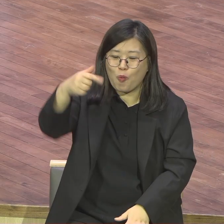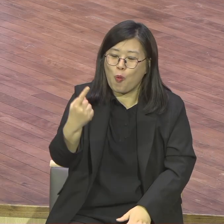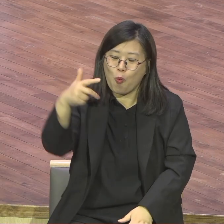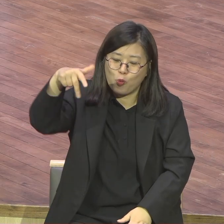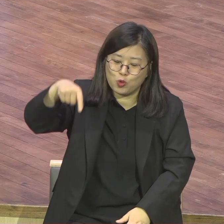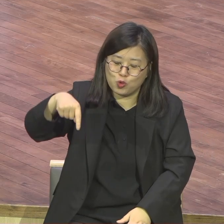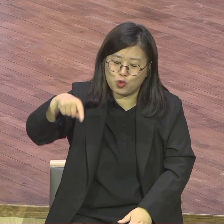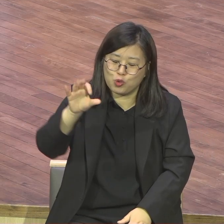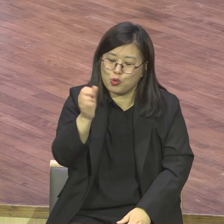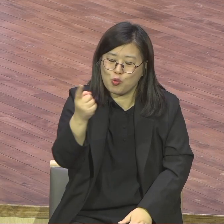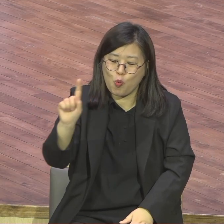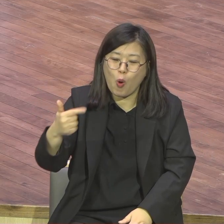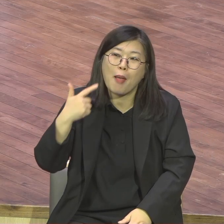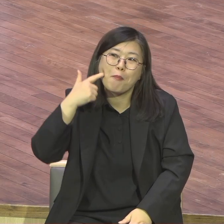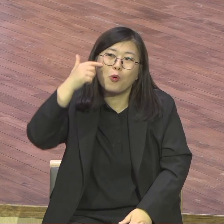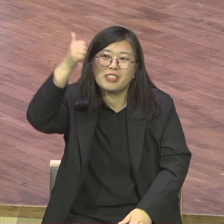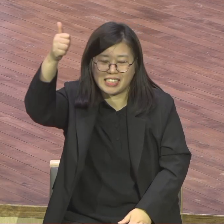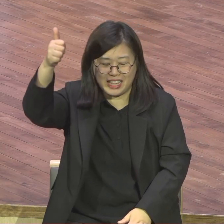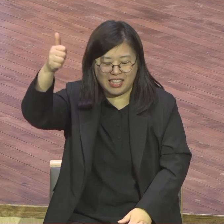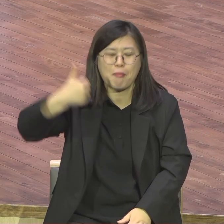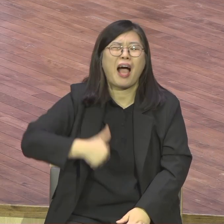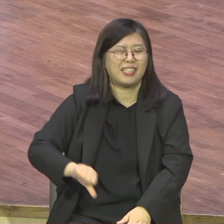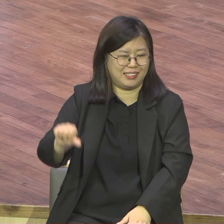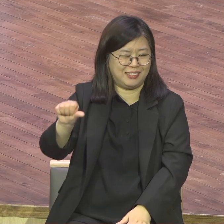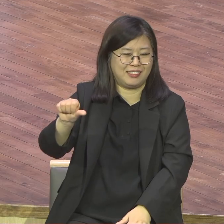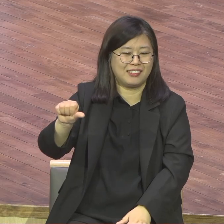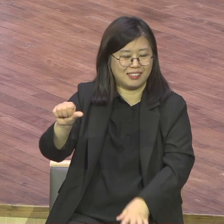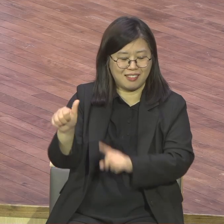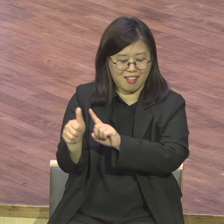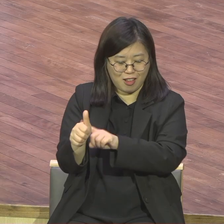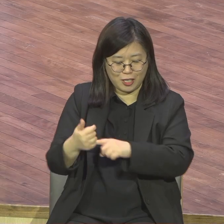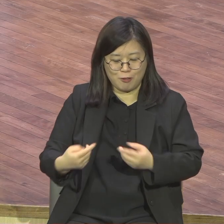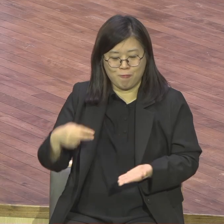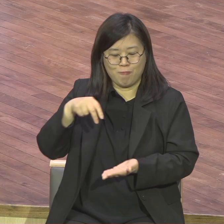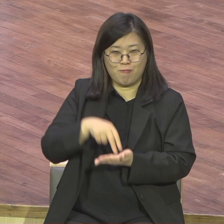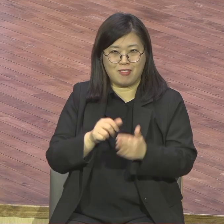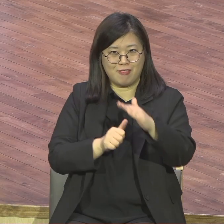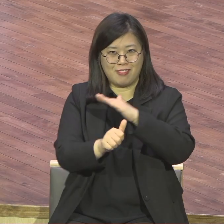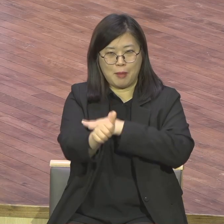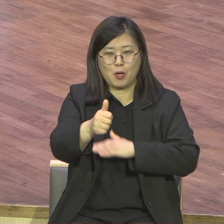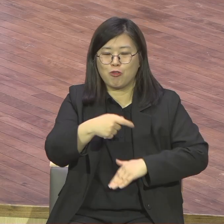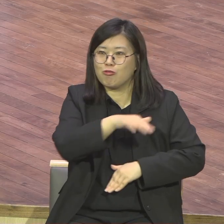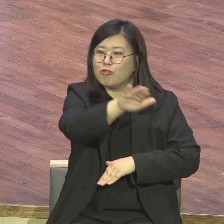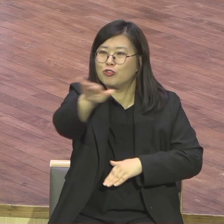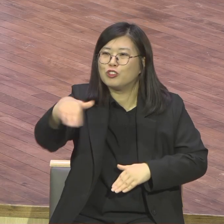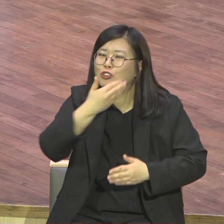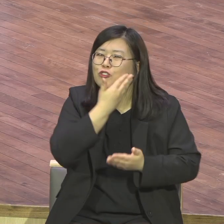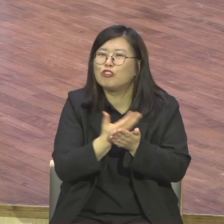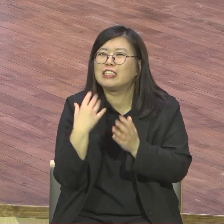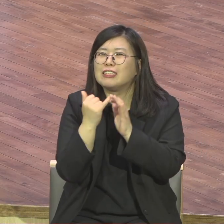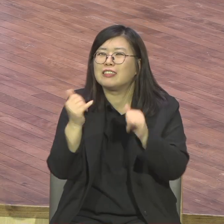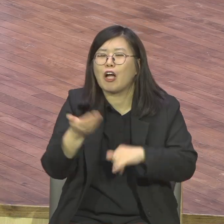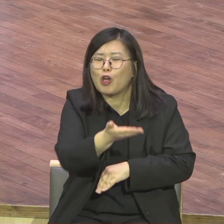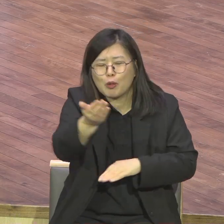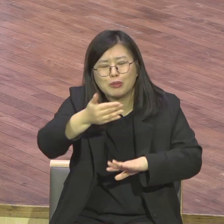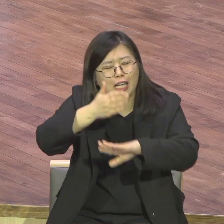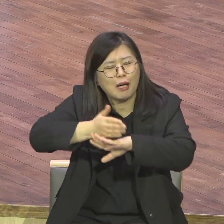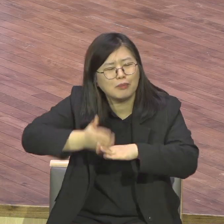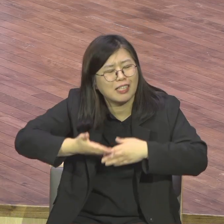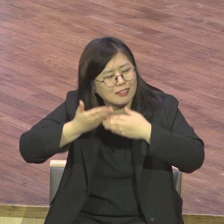몰랐는데 이렇게 다 컸버려요 금방금방 컸버려요 그냥 아이들이 집사되고 장로되고 다 교회에 주입도 될 거 아니에요 아이들